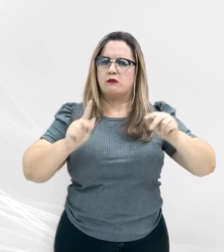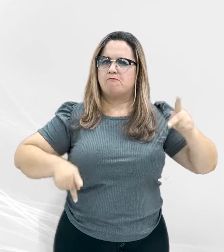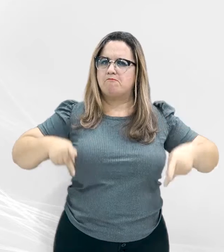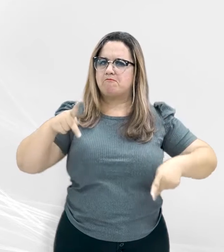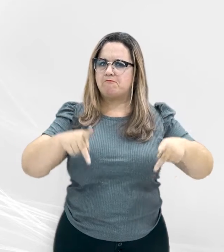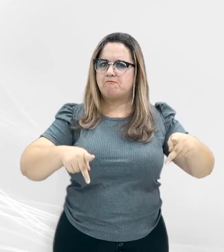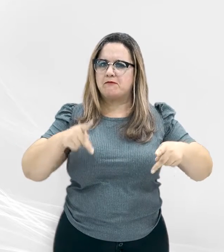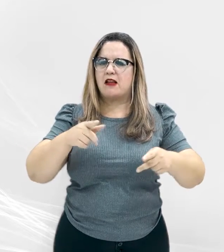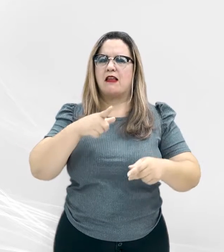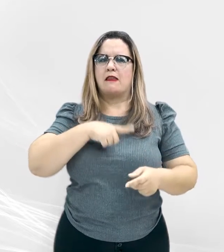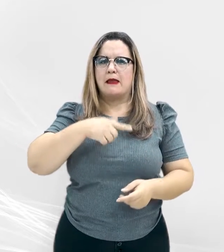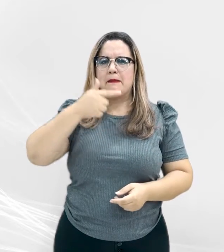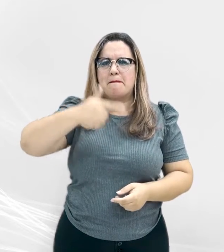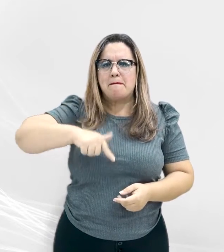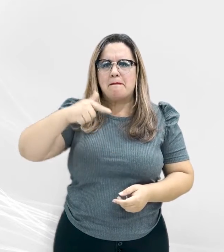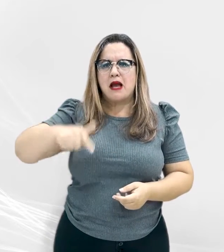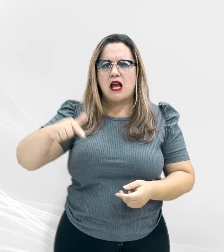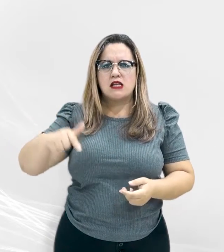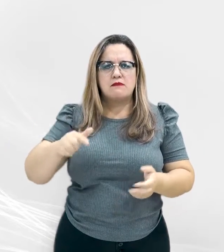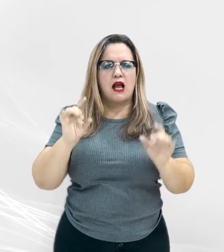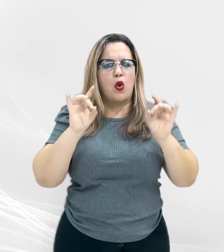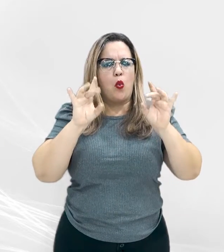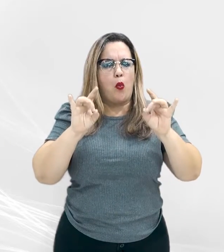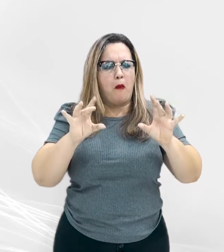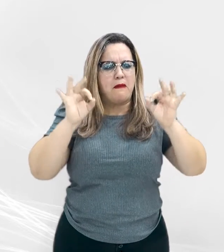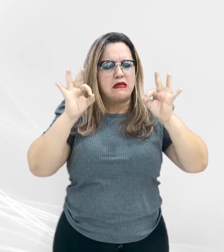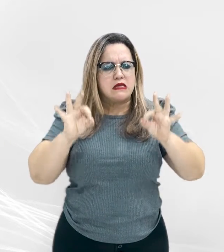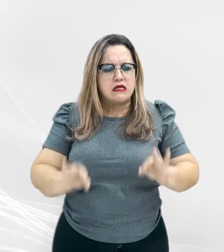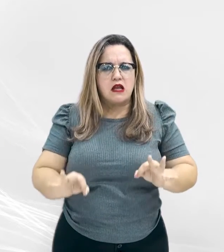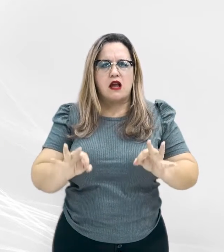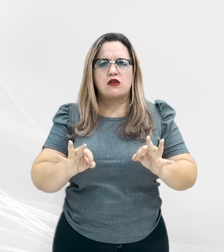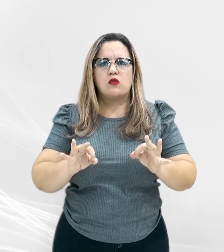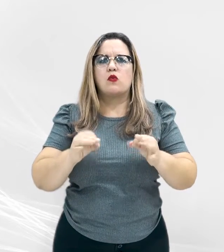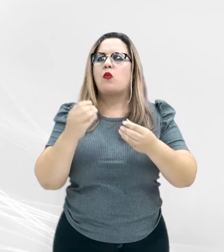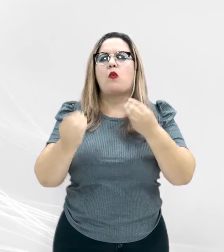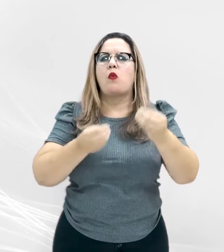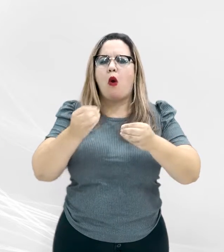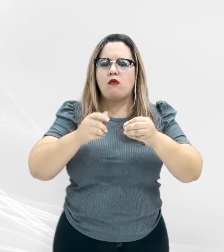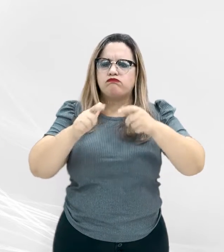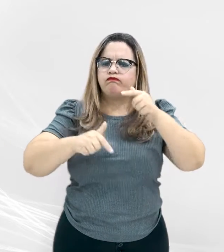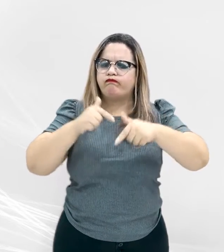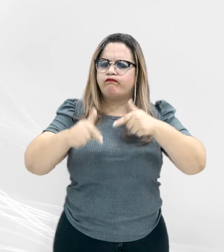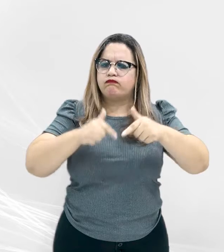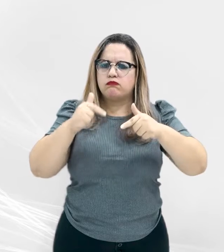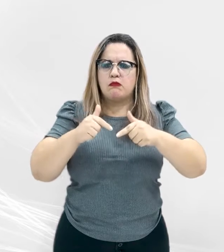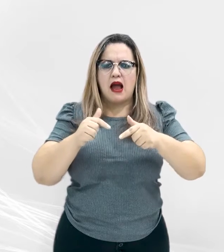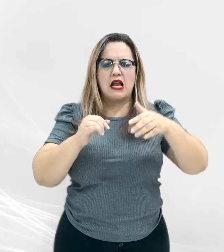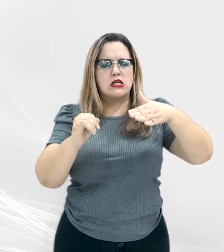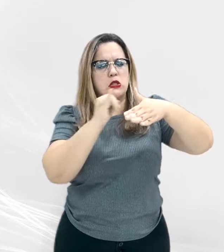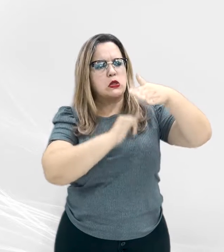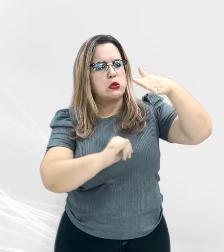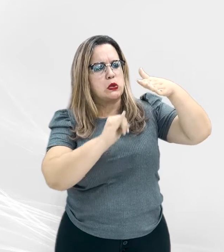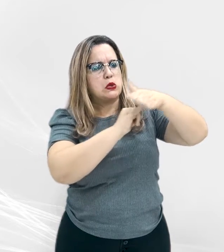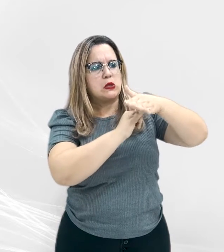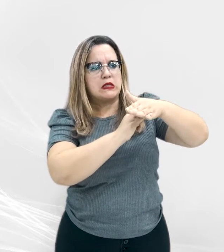demanda, entre outros fatores, para sua ampla concretização, o adequado funcionamento das instituições e dos poderes